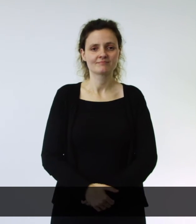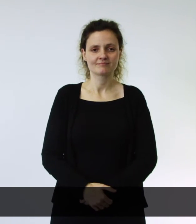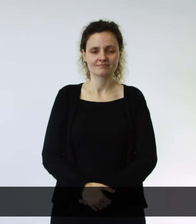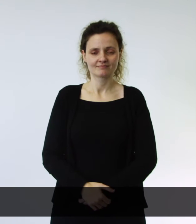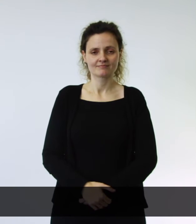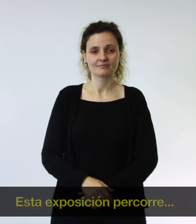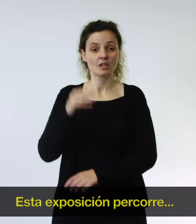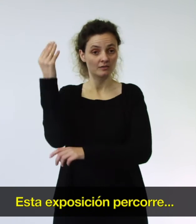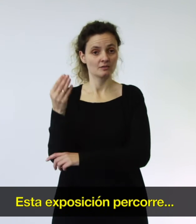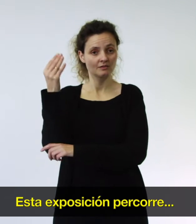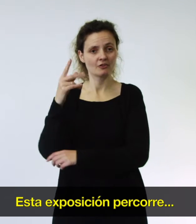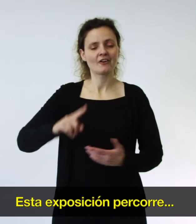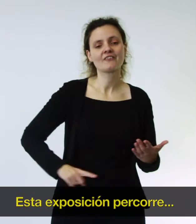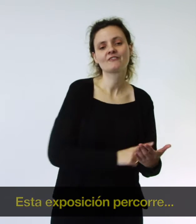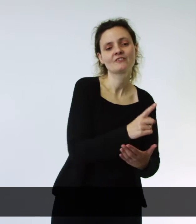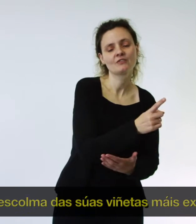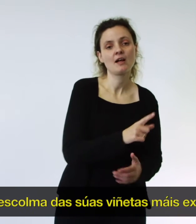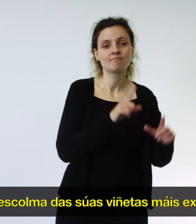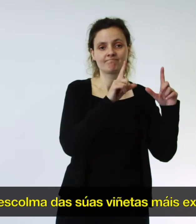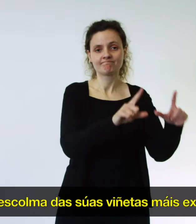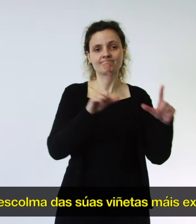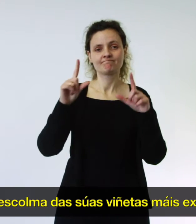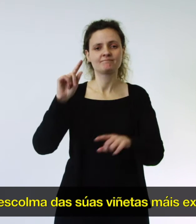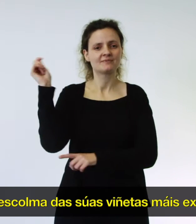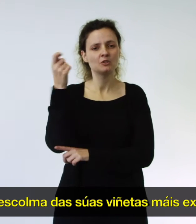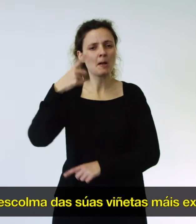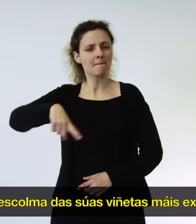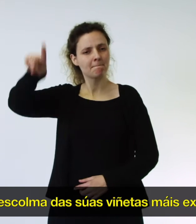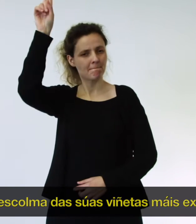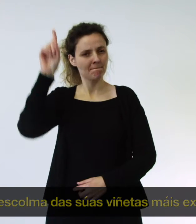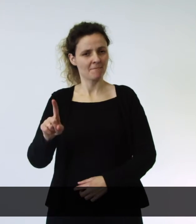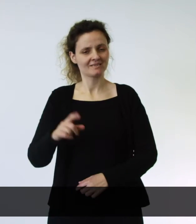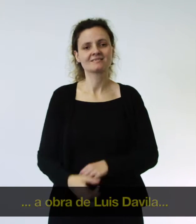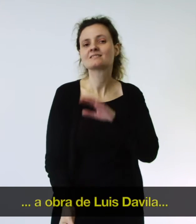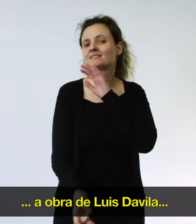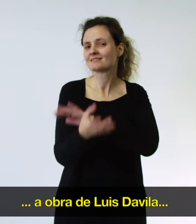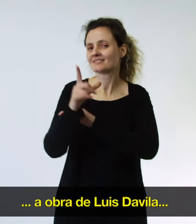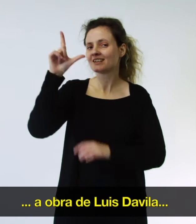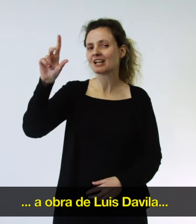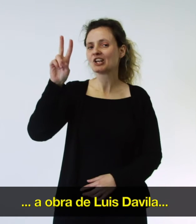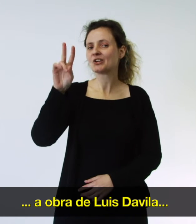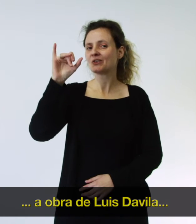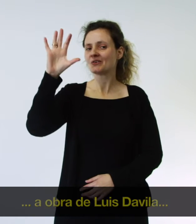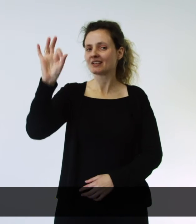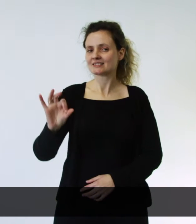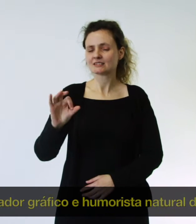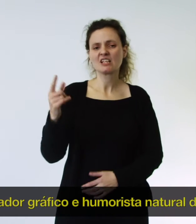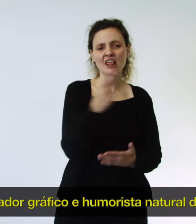Esta exposición percorre cunha escolma das súas viñetas máis exitosas a obra de Luís da Vila, deseñador gráfico e